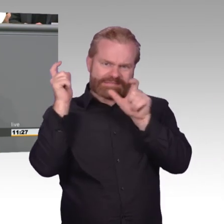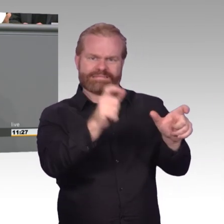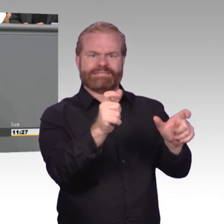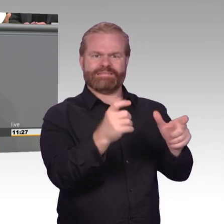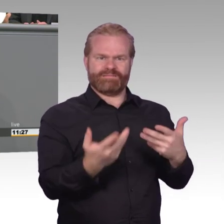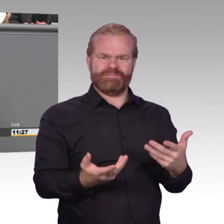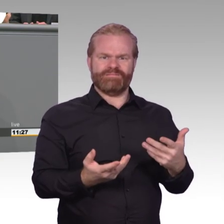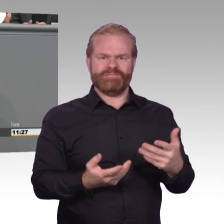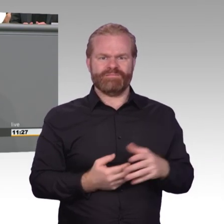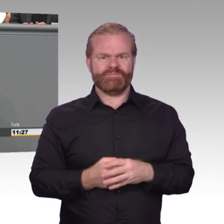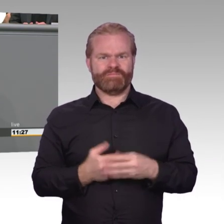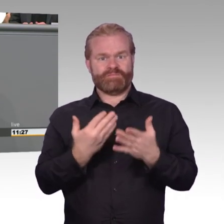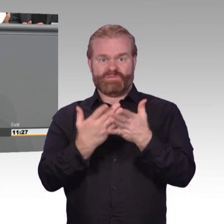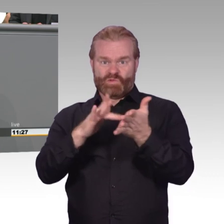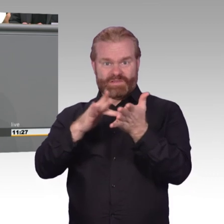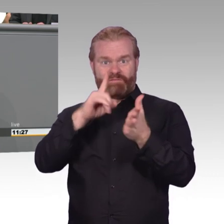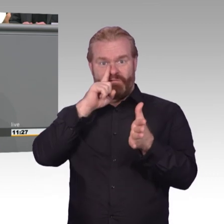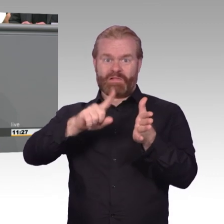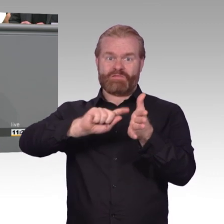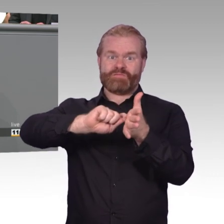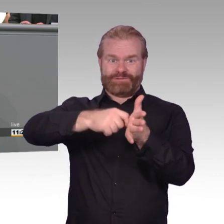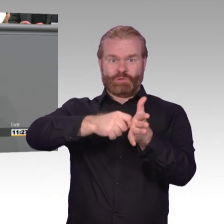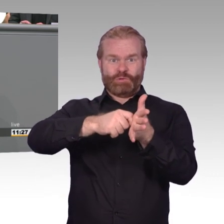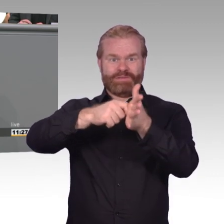EU einmal involviert ist, geht das in der Regel nicht gut aus für uns Bürger.